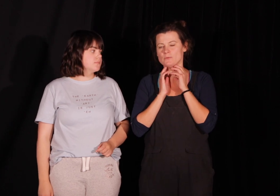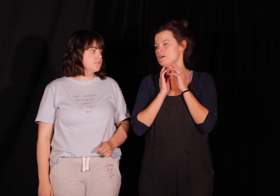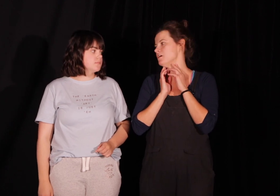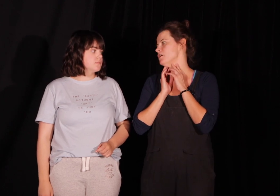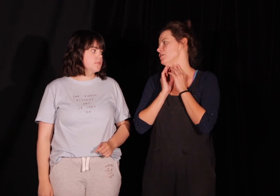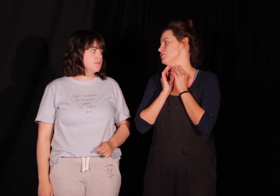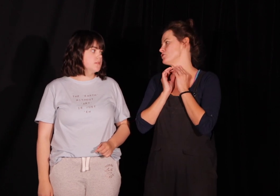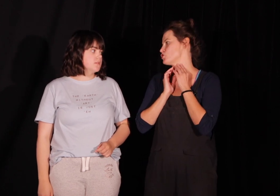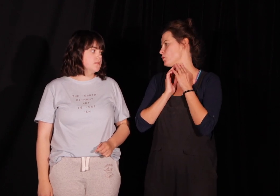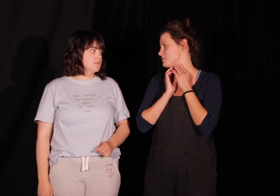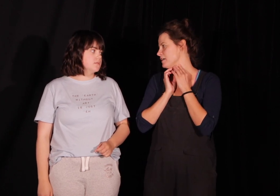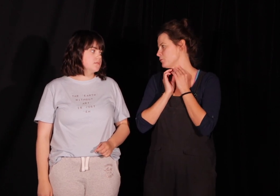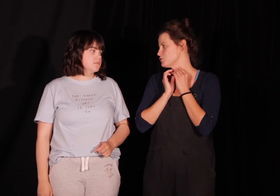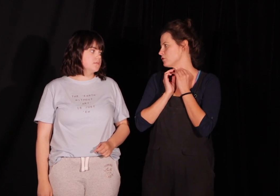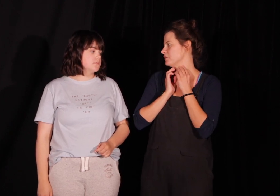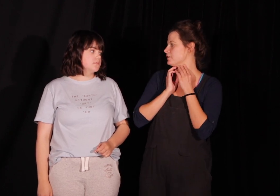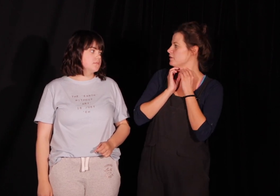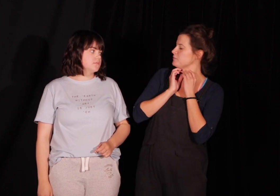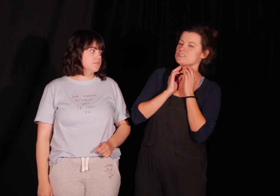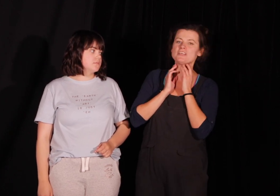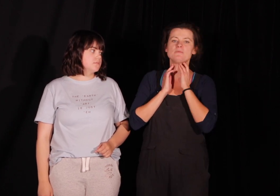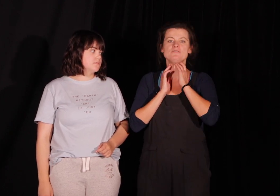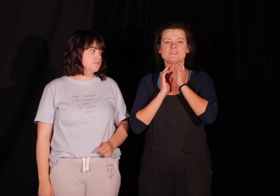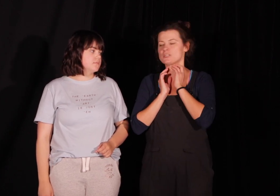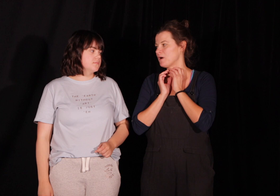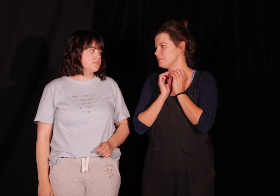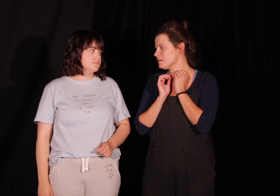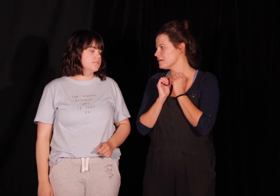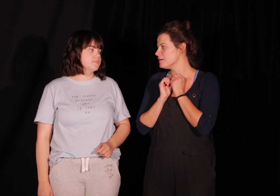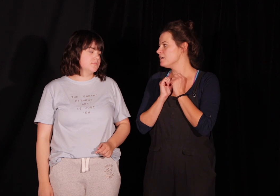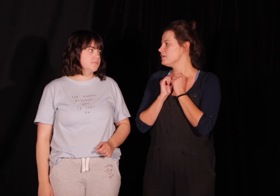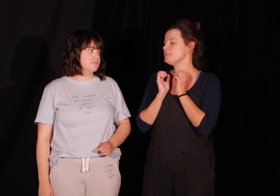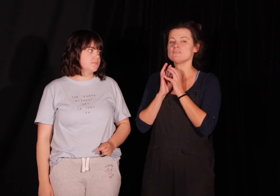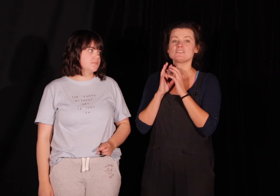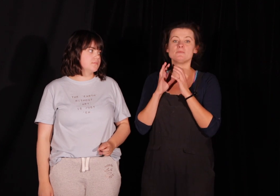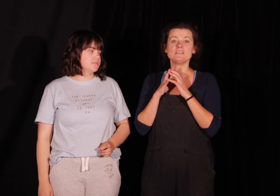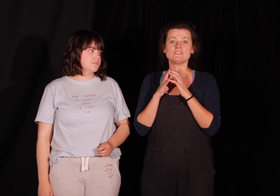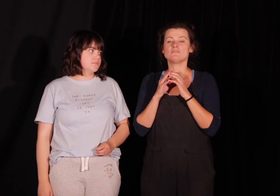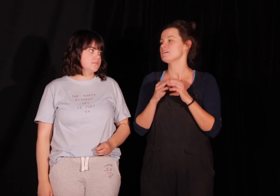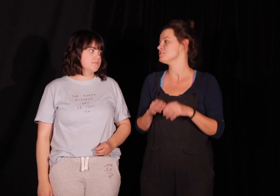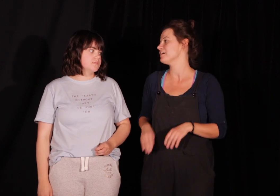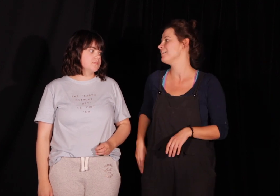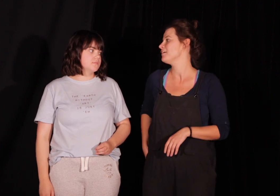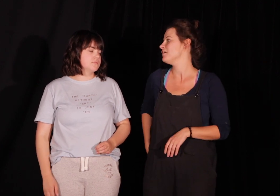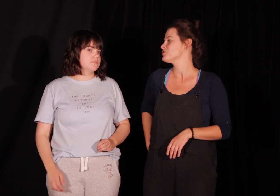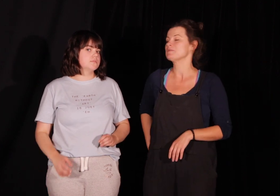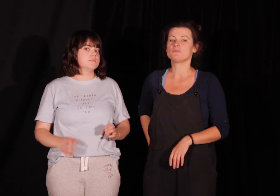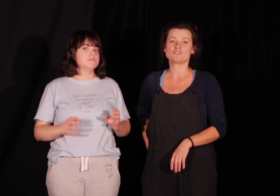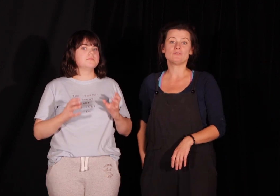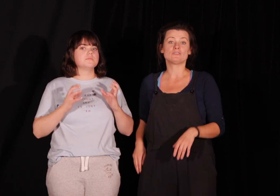z chrząstek połączonych mięśniami i więzadłami. I te wszystkie mięśnie właśnie są nam potrzebne do